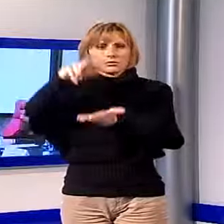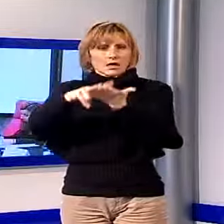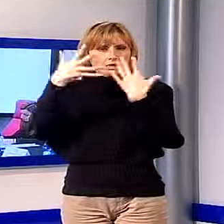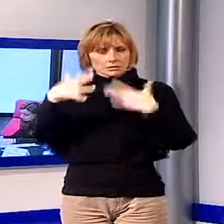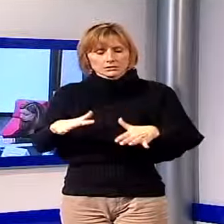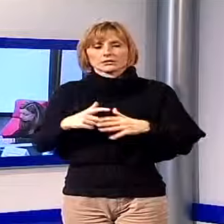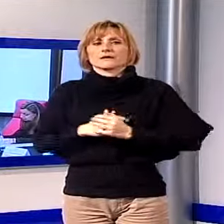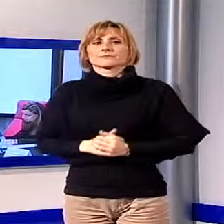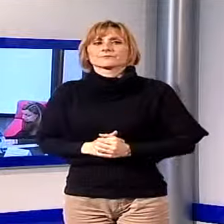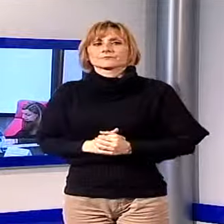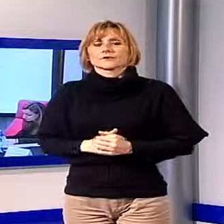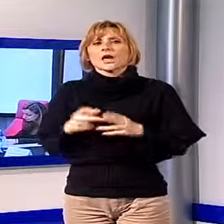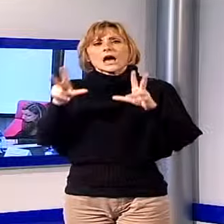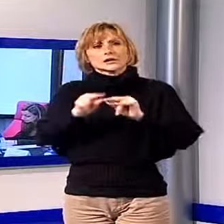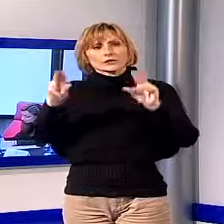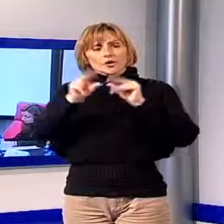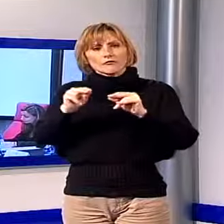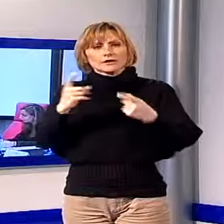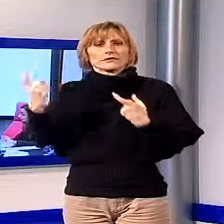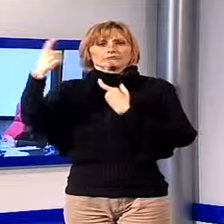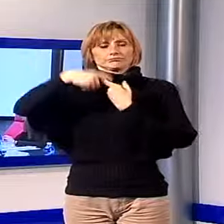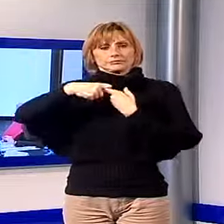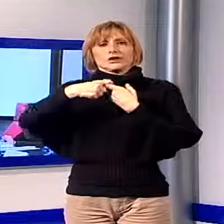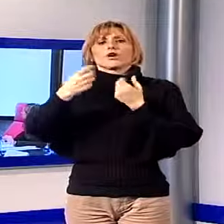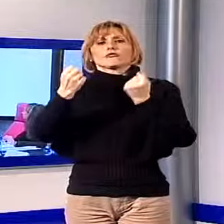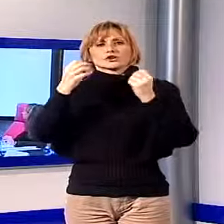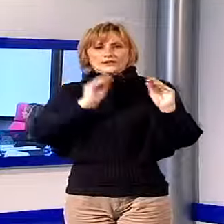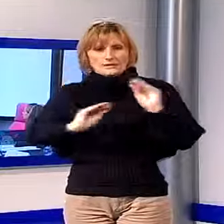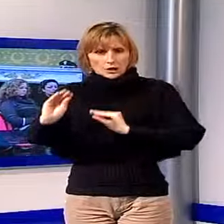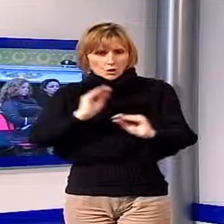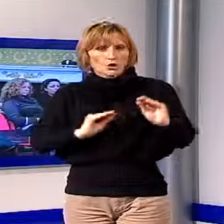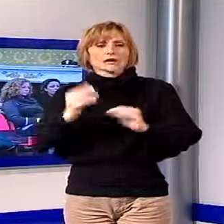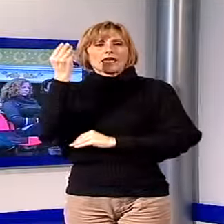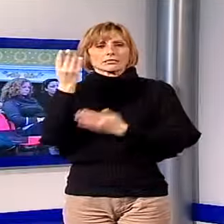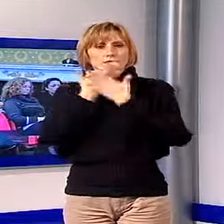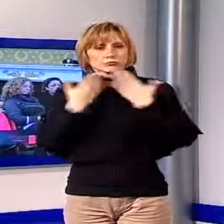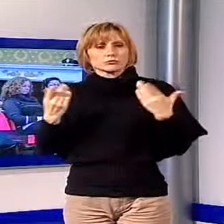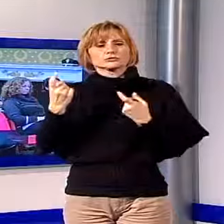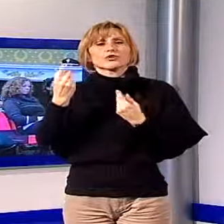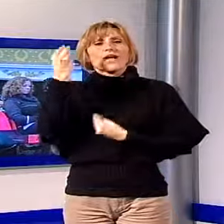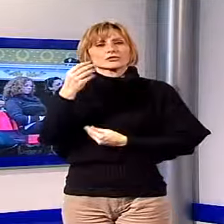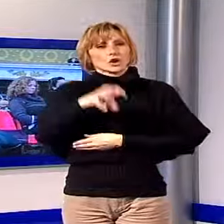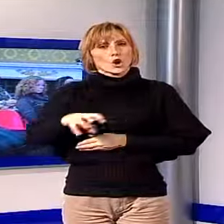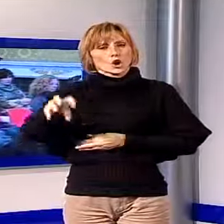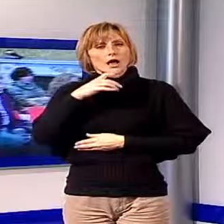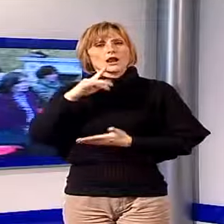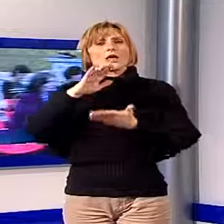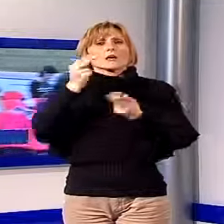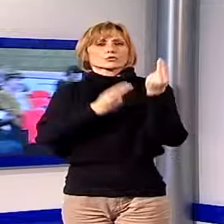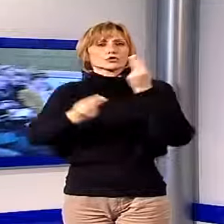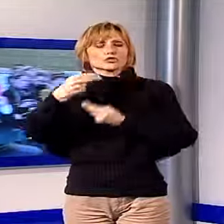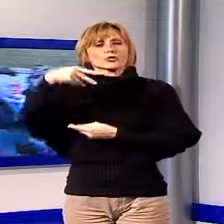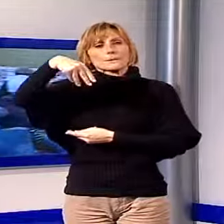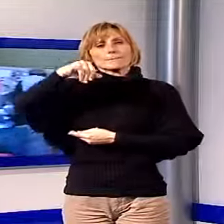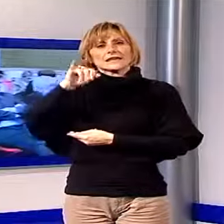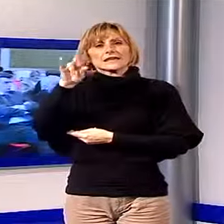È stata rinnovata l'adesione di forze dell'ordine, istituzioni ed enti locali al protocollo Miriam, finalizzato a